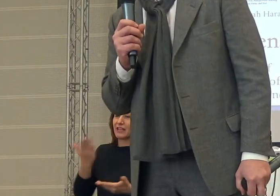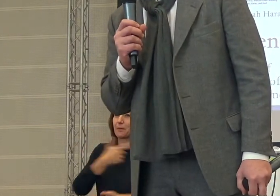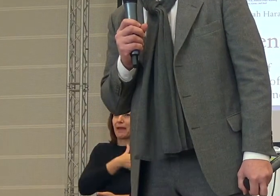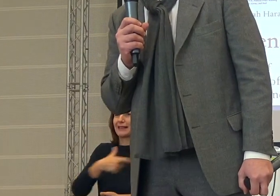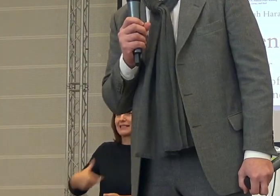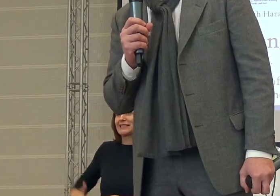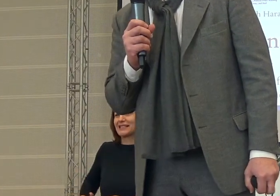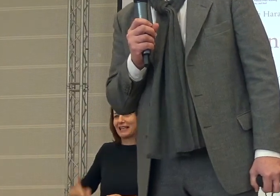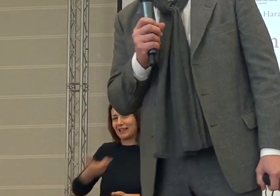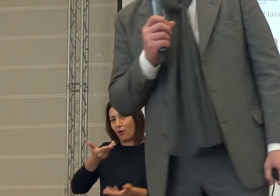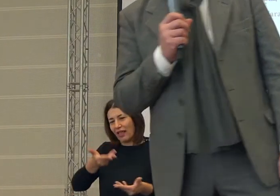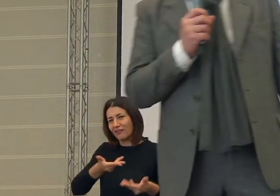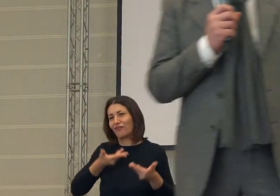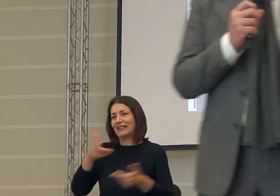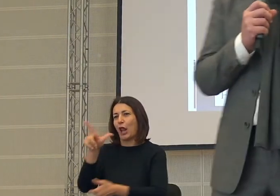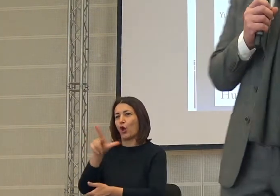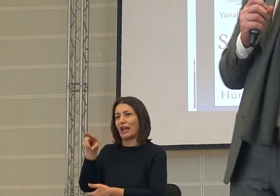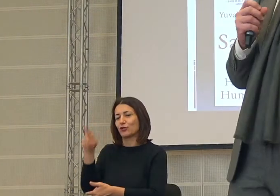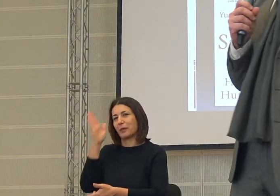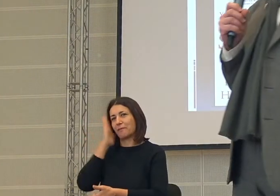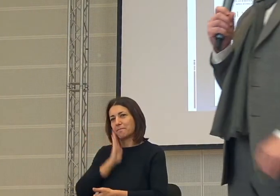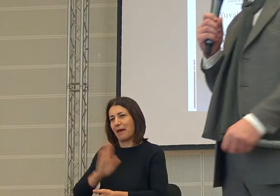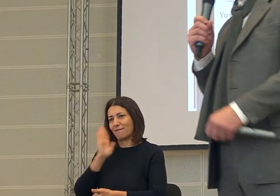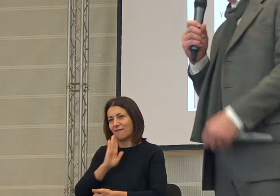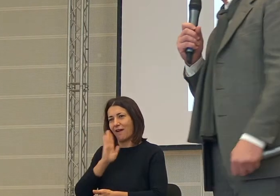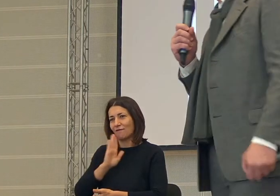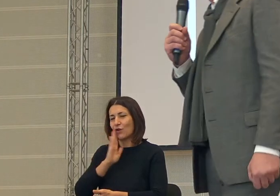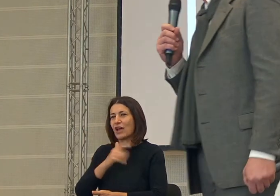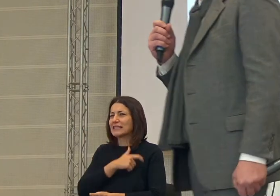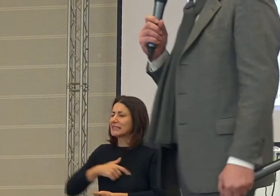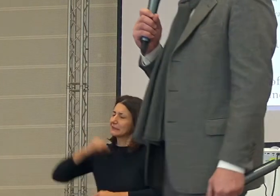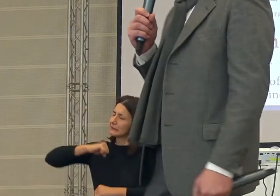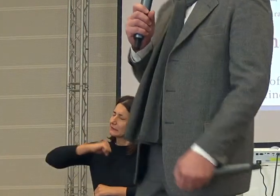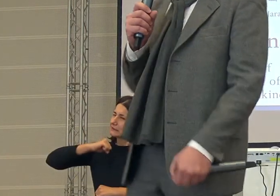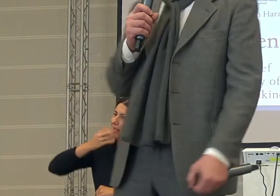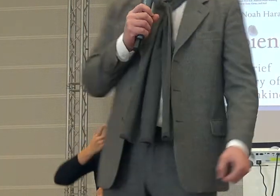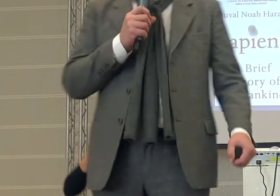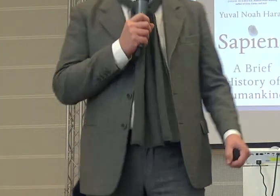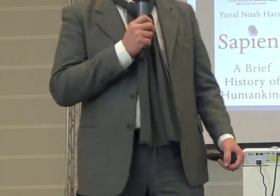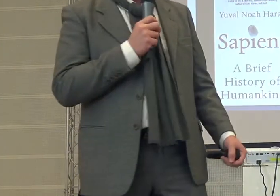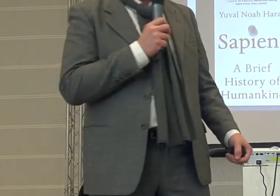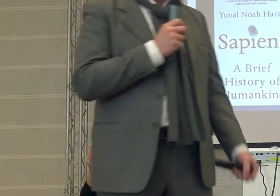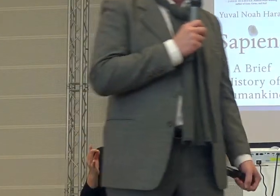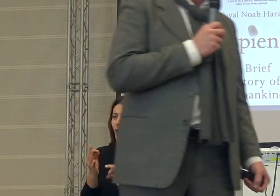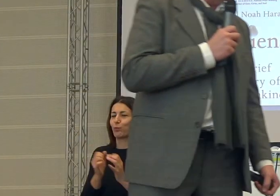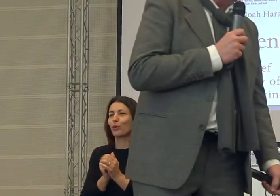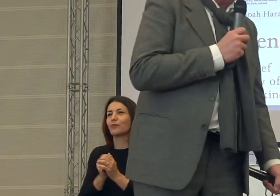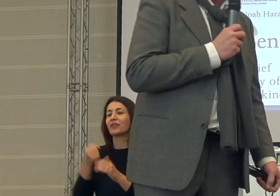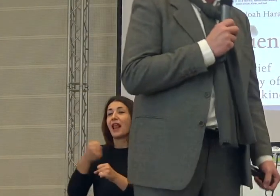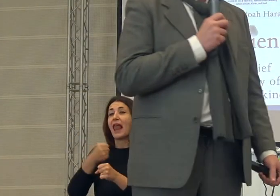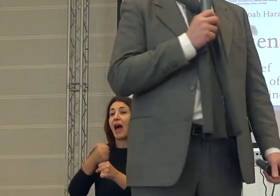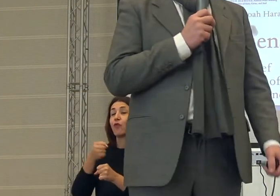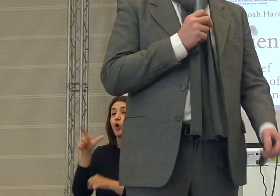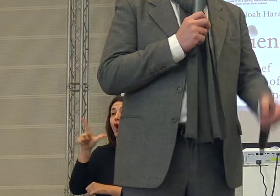Lorenzo Pinna, per favore. È stata così perché il sindaco ha fortemente voluto questo incontro perché il lavoro di